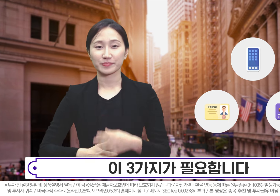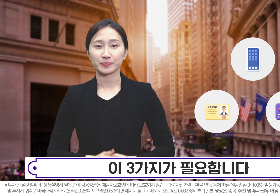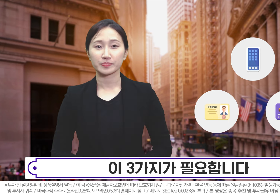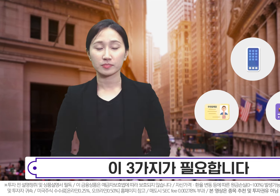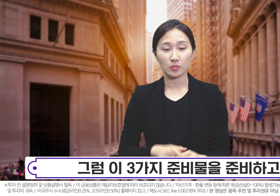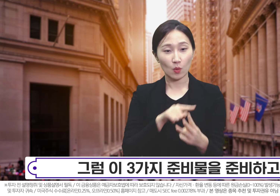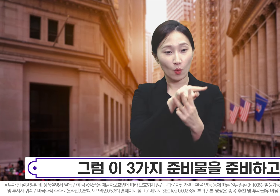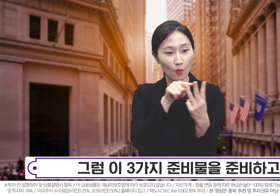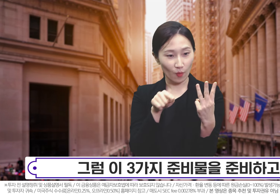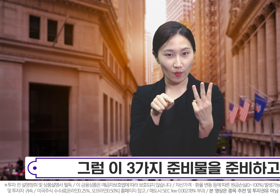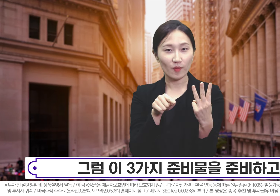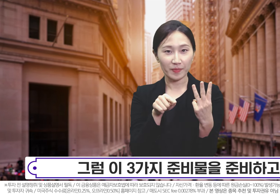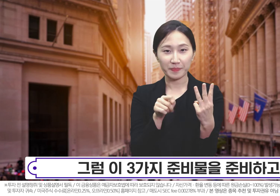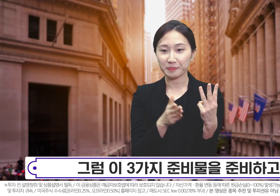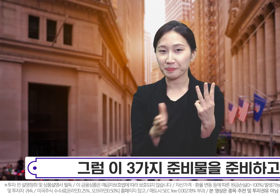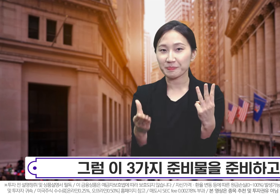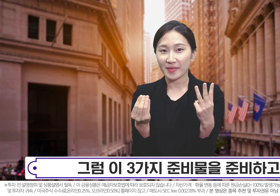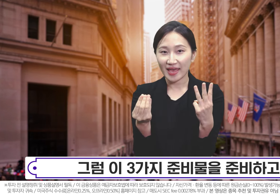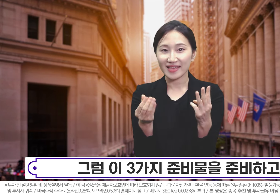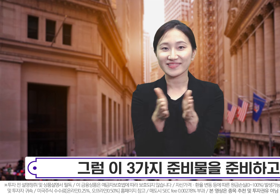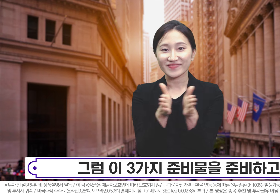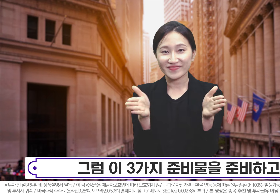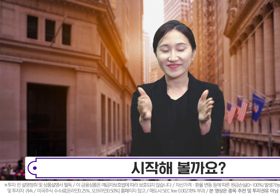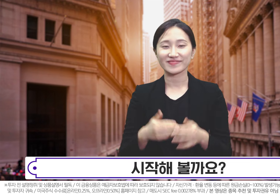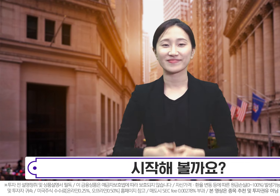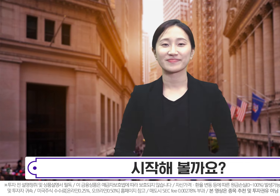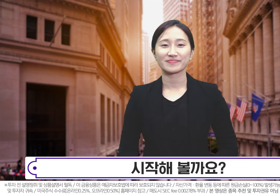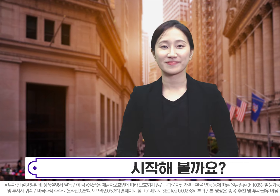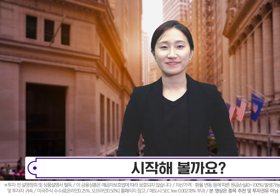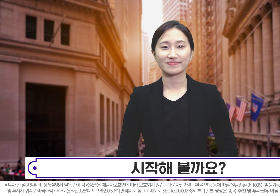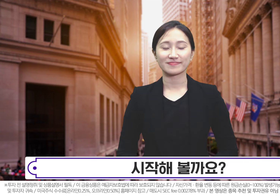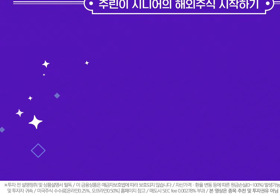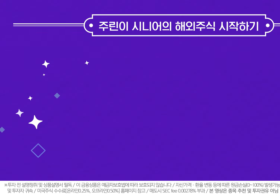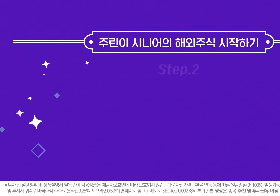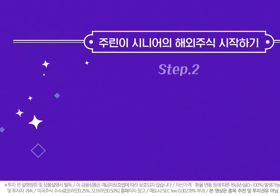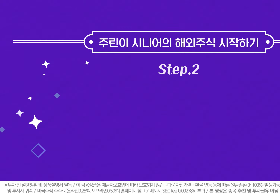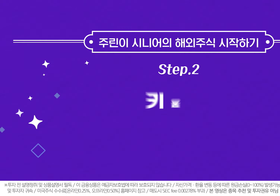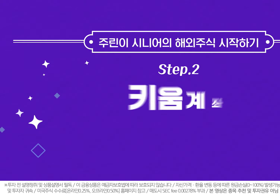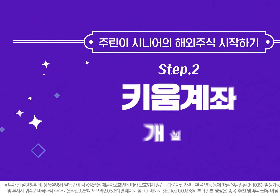필요합니다. 그럼 이 3가지 준비물을 준비하고 시작해 볼까요?